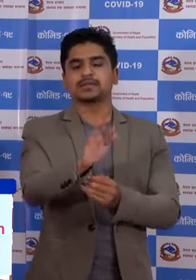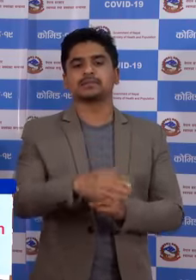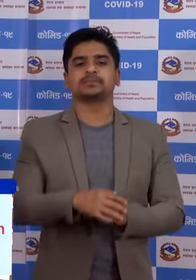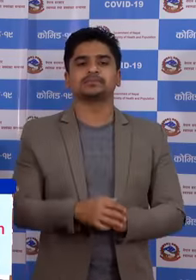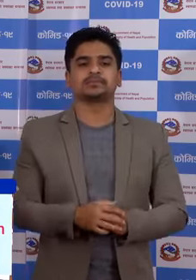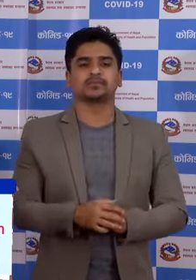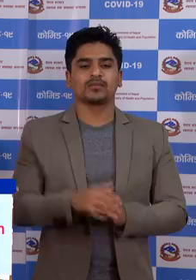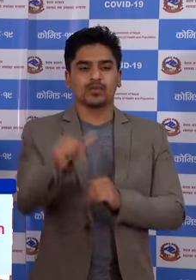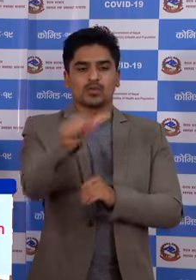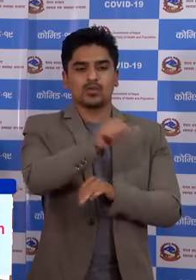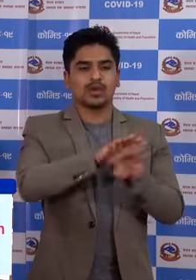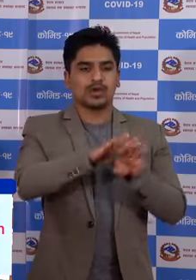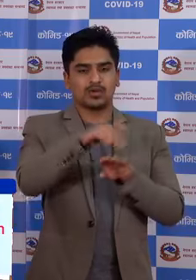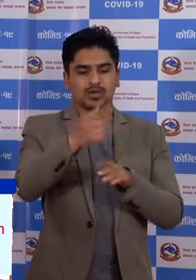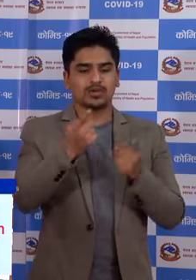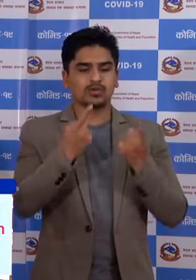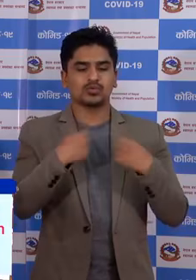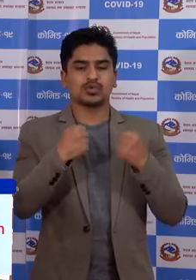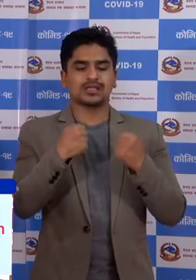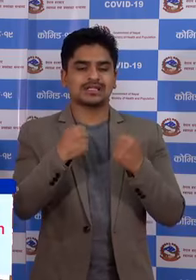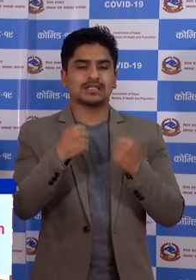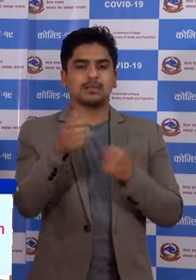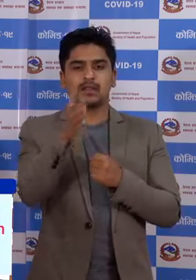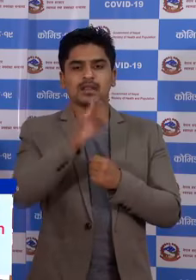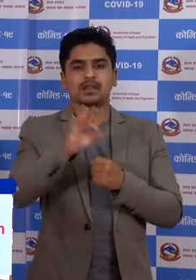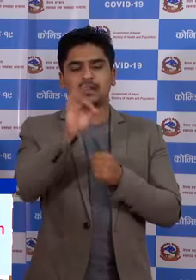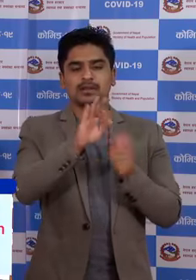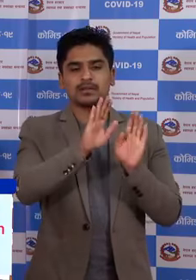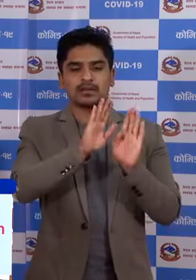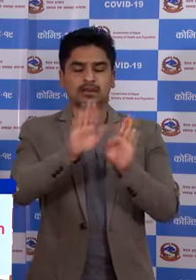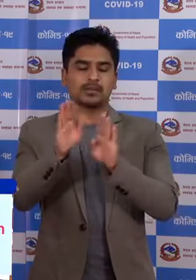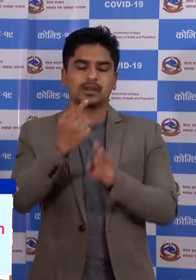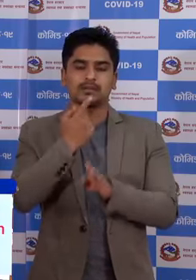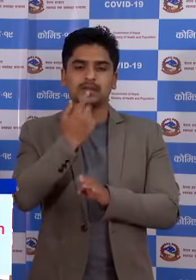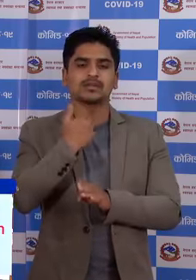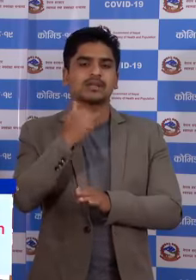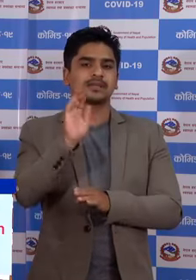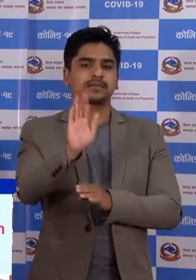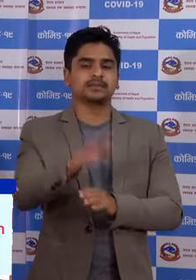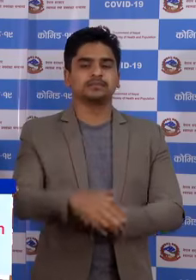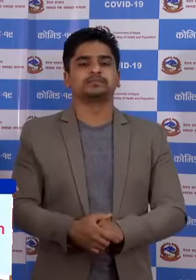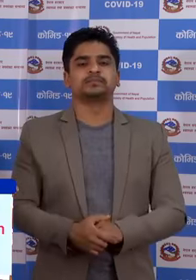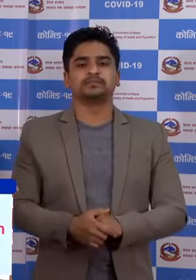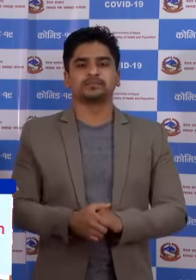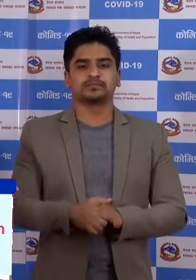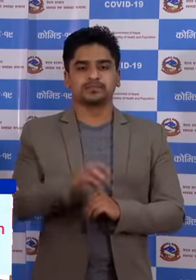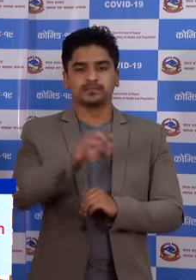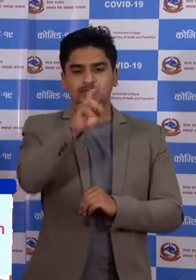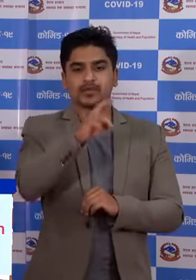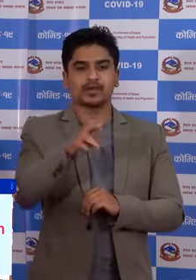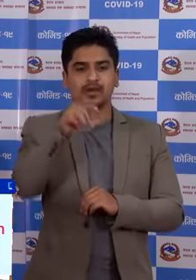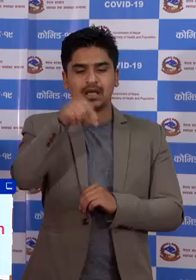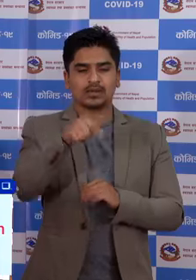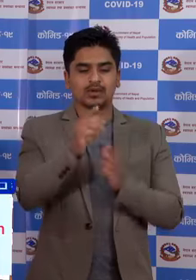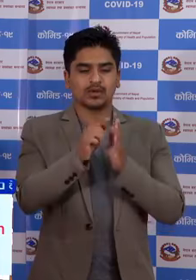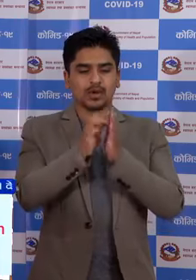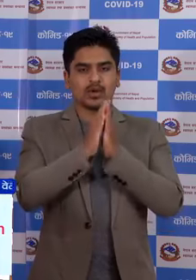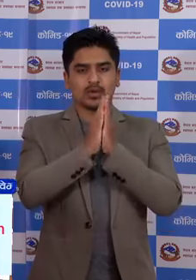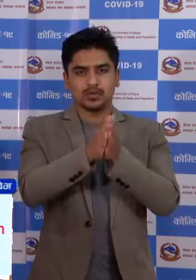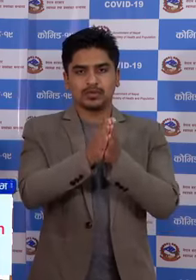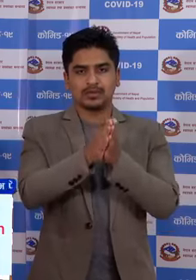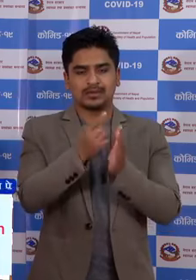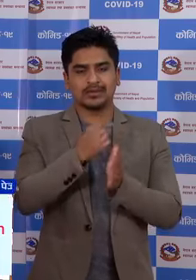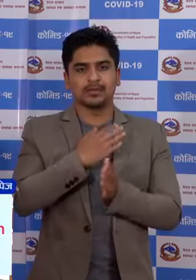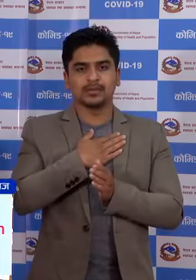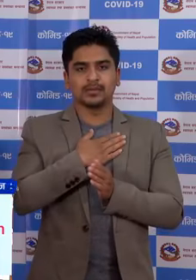वारलाई स्वाहत्य तता जन्षंक्य मंत्राले दन्यवाद्धीन चाहांच रा आज यह उटा अनुरोज छा